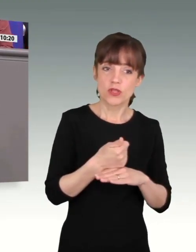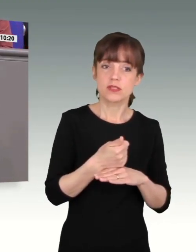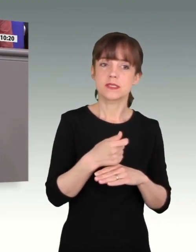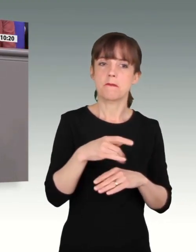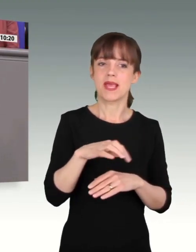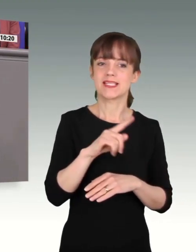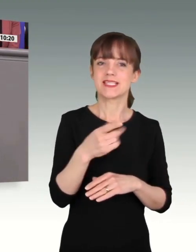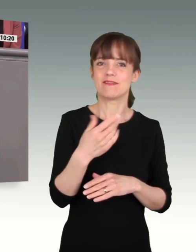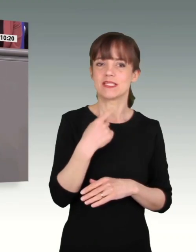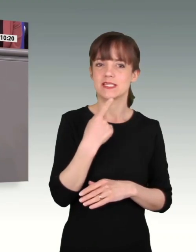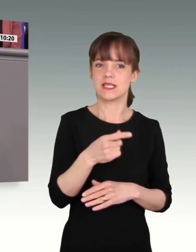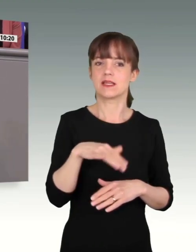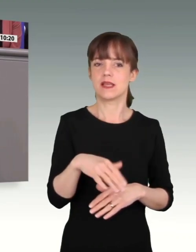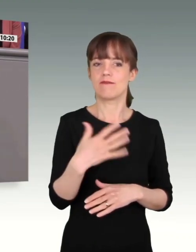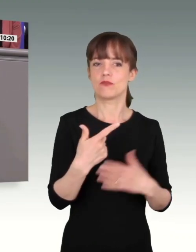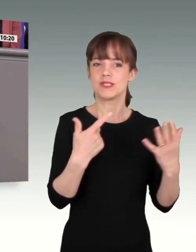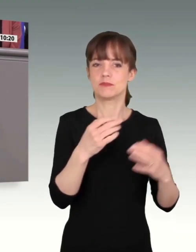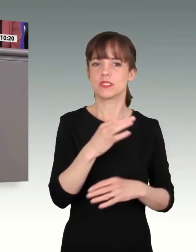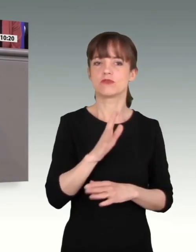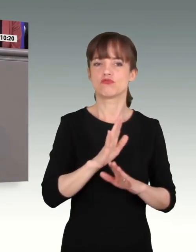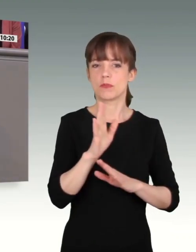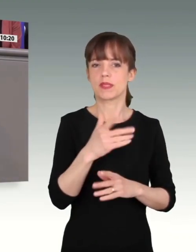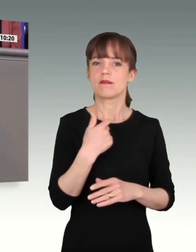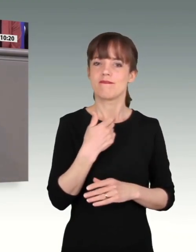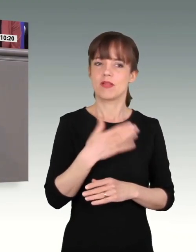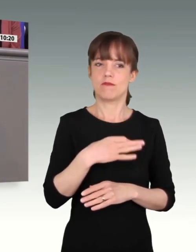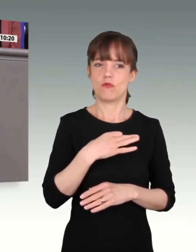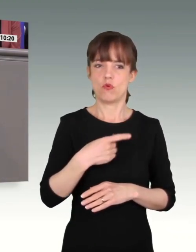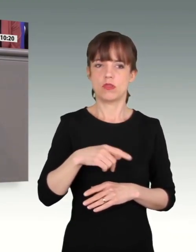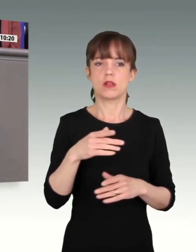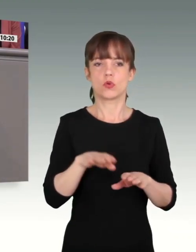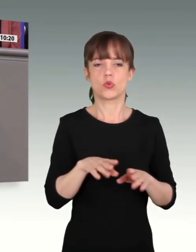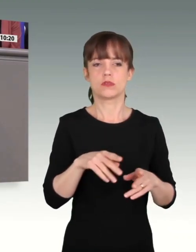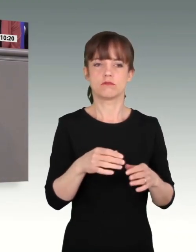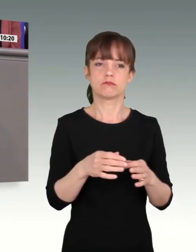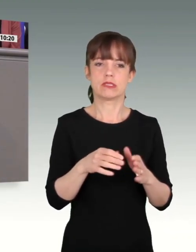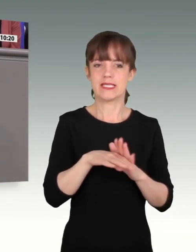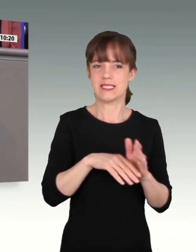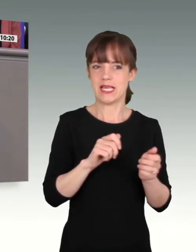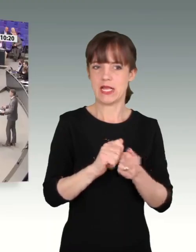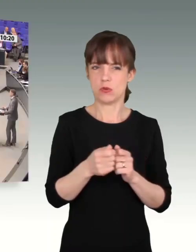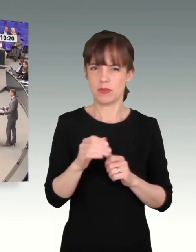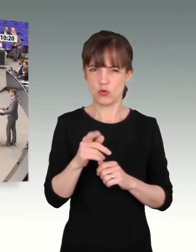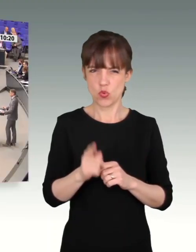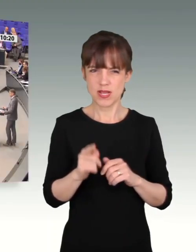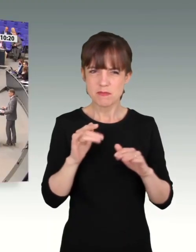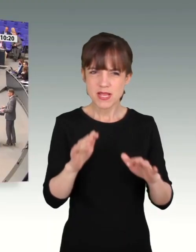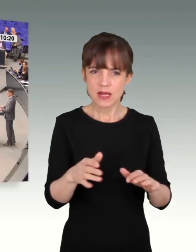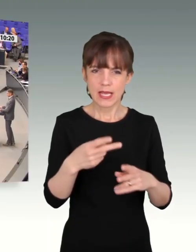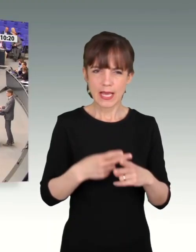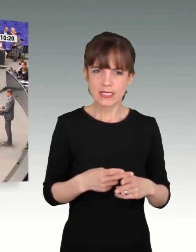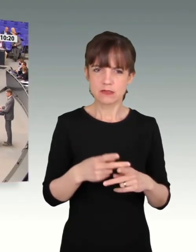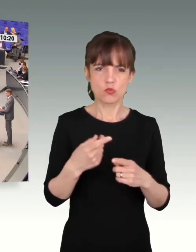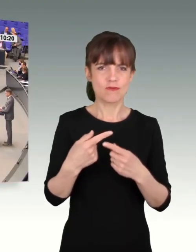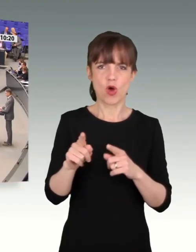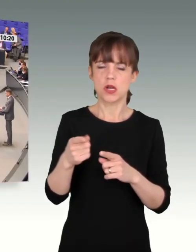Spielchen spielen. Und das ist unangemessen, wenn es um das Wohl unserer Soldatinnen und Soldaten geht. Das ist kein staatspolitisches Handeln.